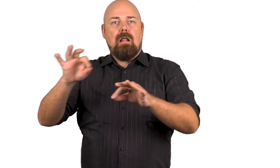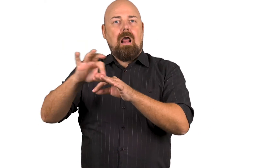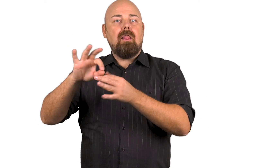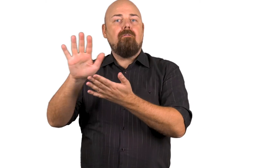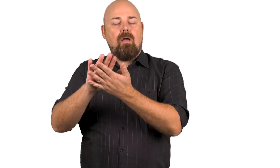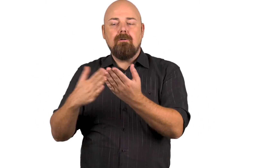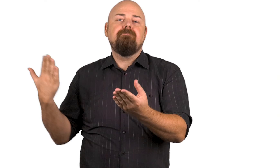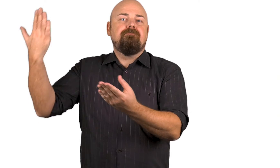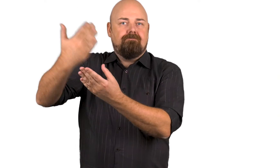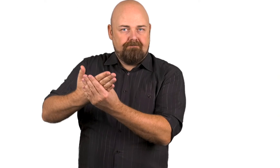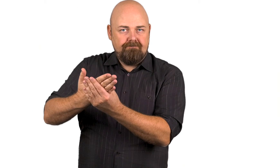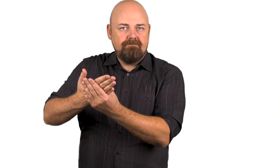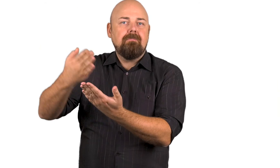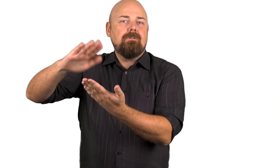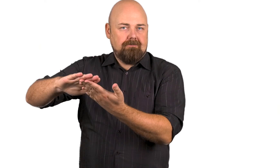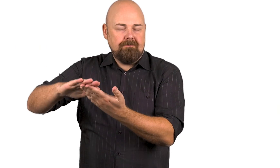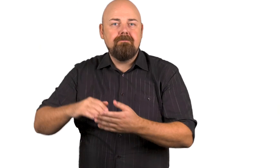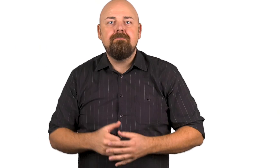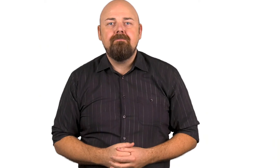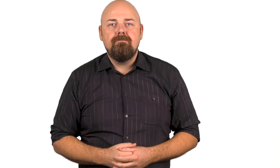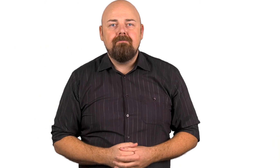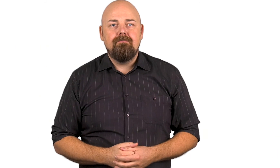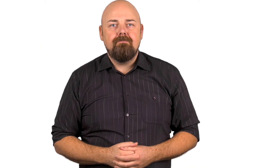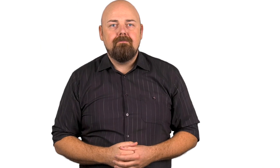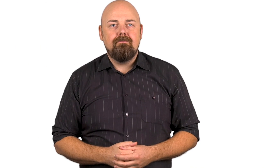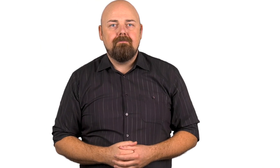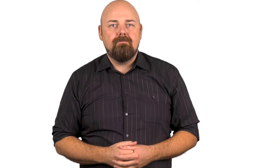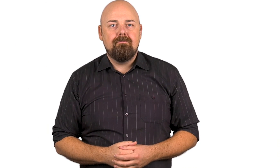6. Käytäми ja sealентin. 7. Taista